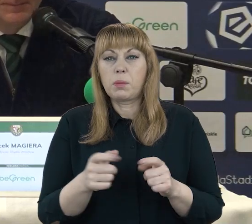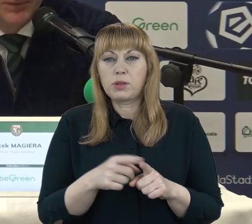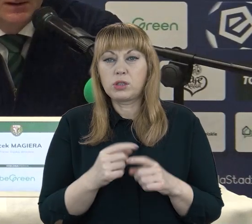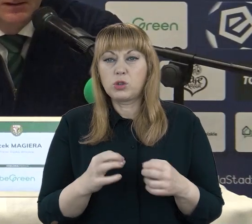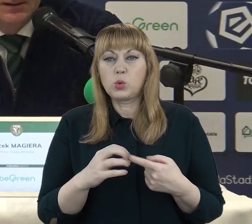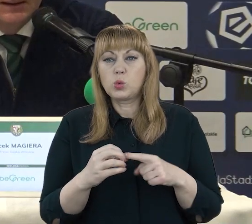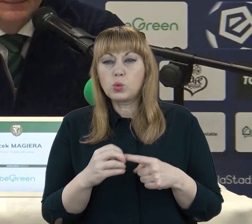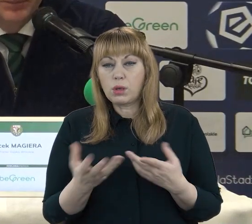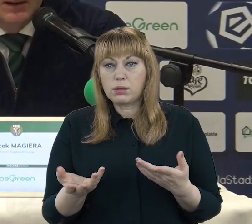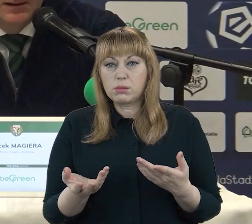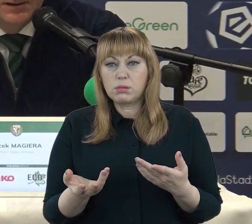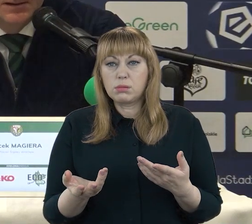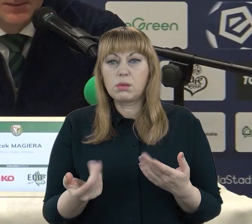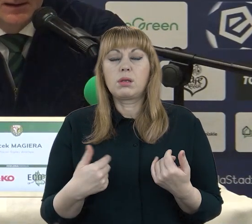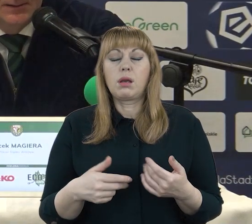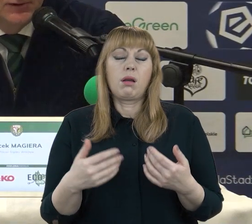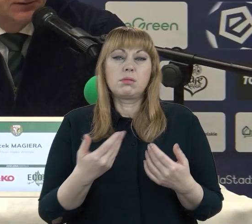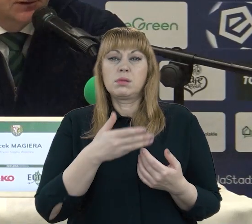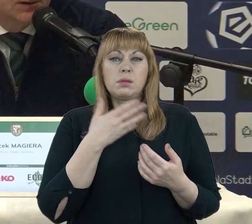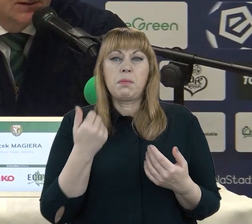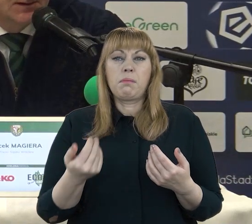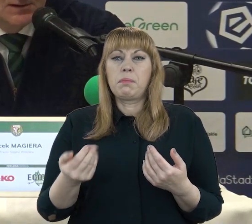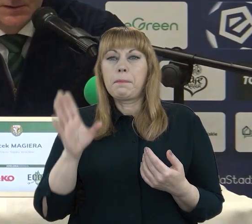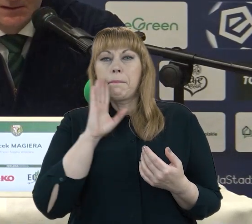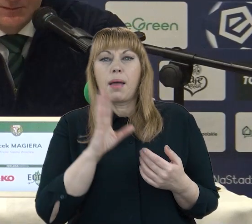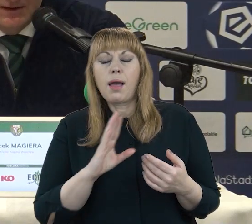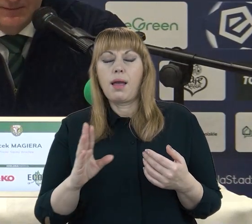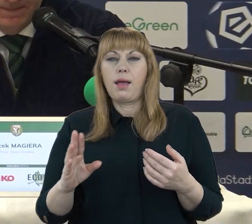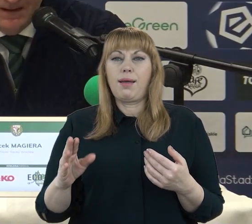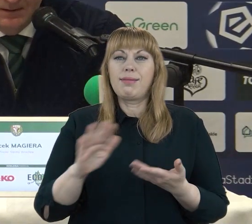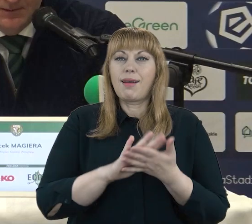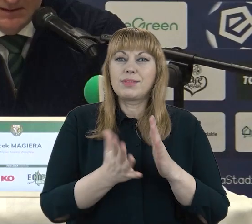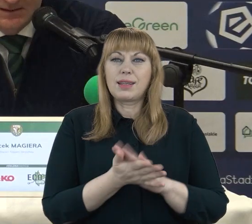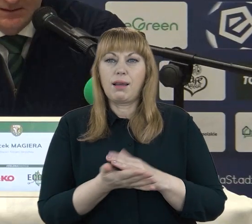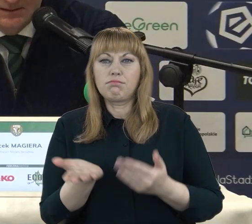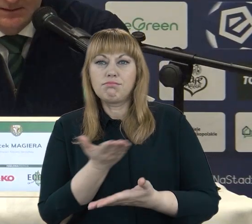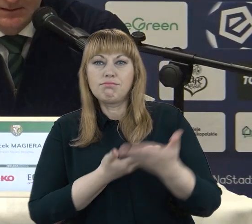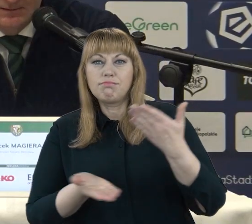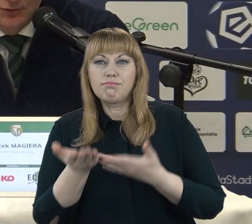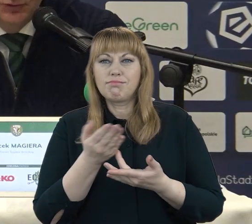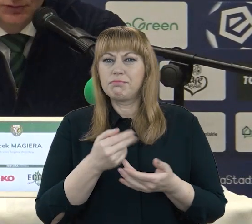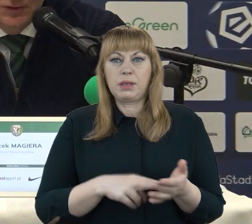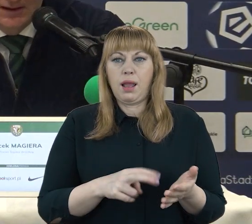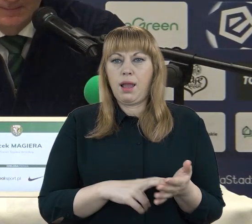i nie ma takiej płynności i zdajemy sobie z tego sprawę. Natomiast trudno tutaj